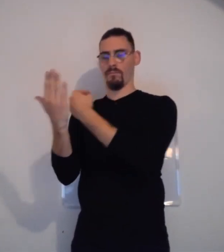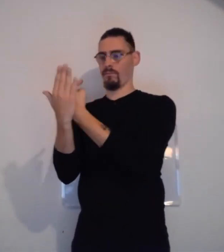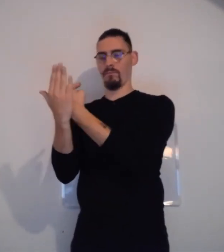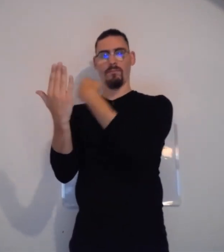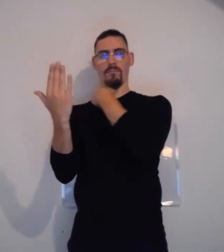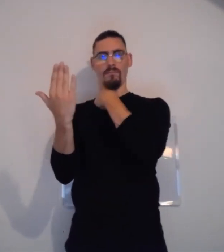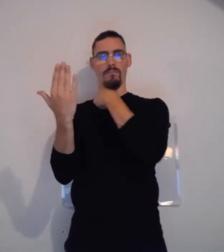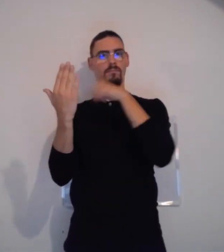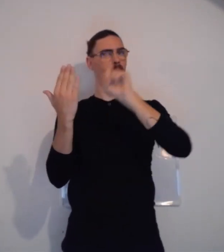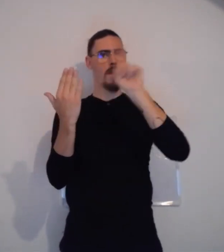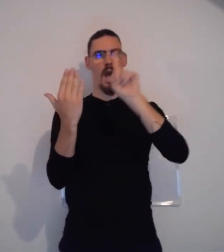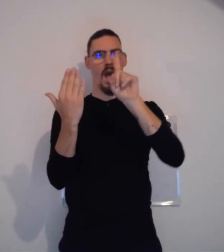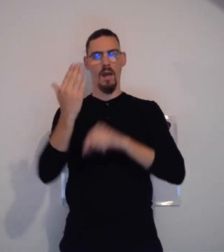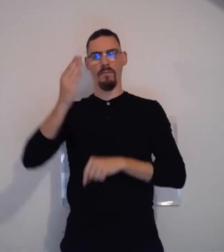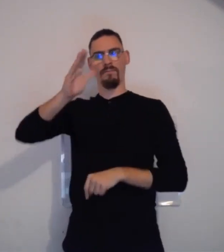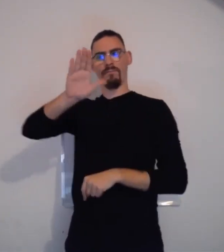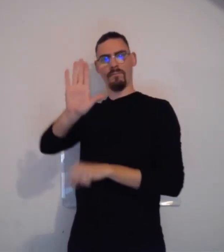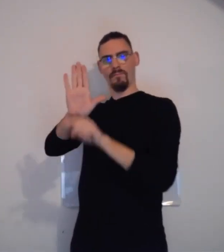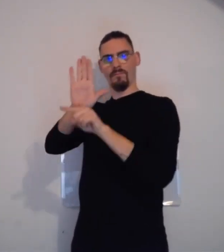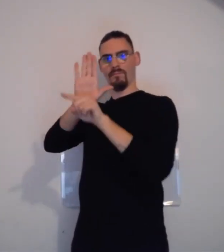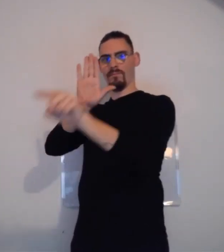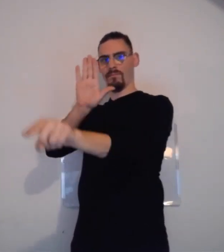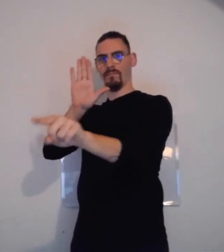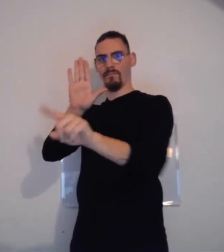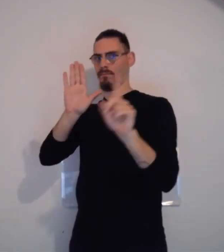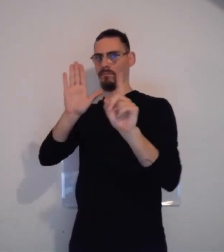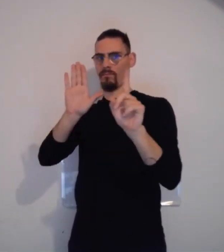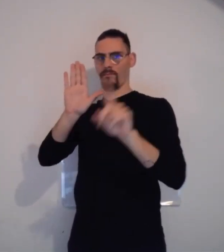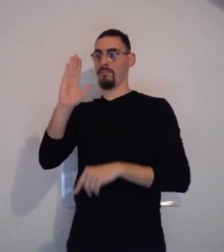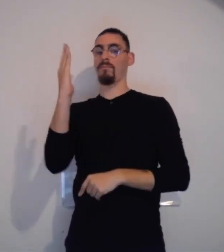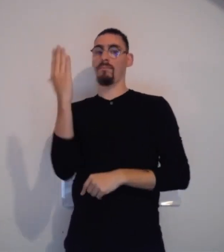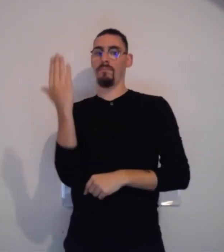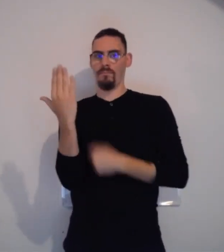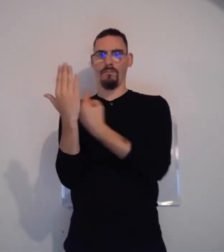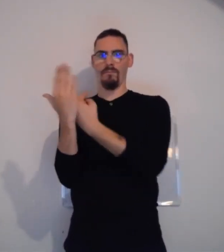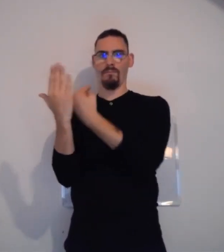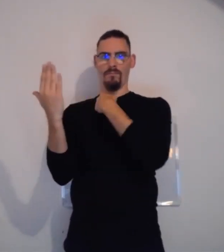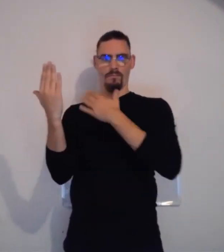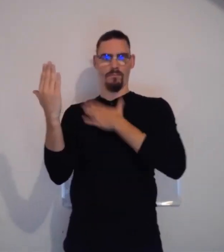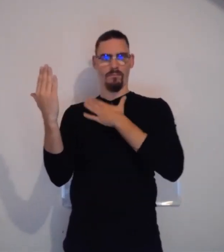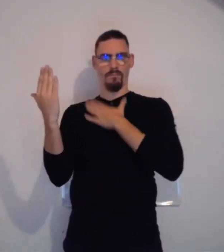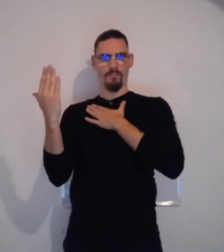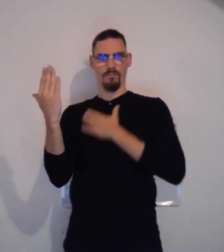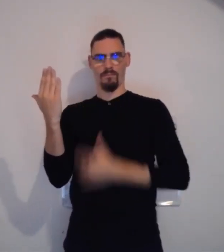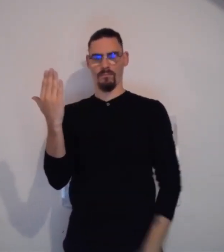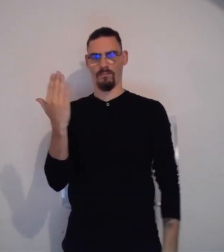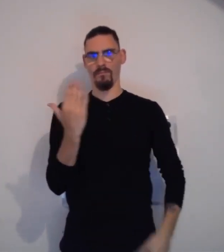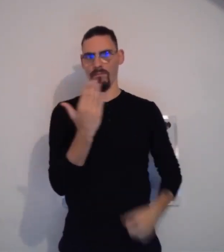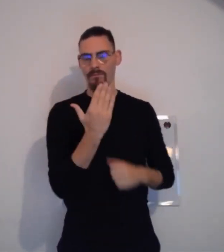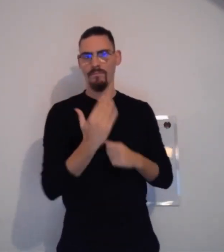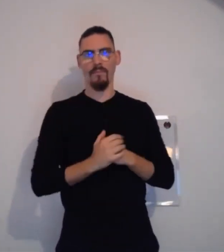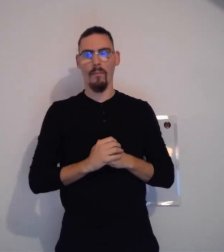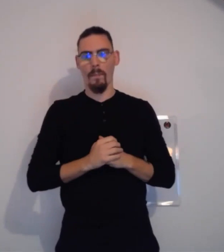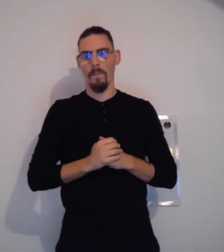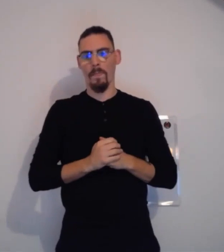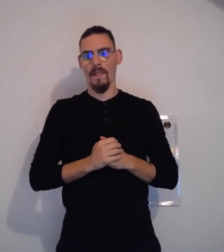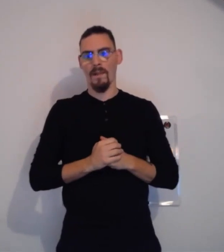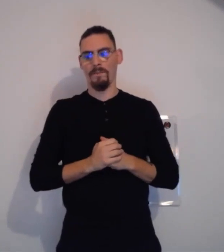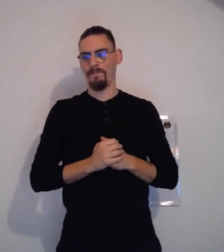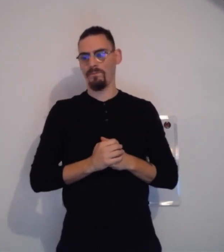Là, pour « bonjour », on garde la main à plat, mais la paume ne doit pas être vers les gens. La paume doit être